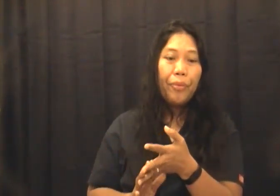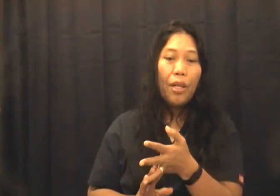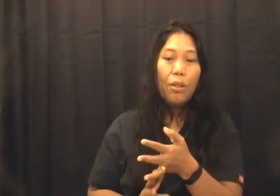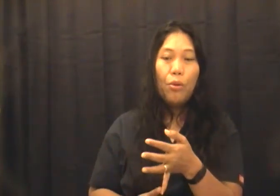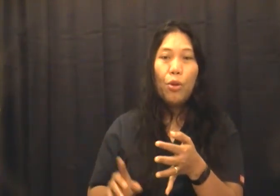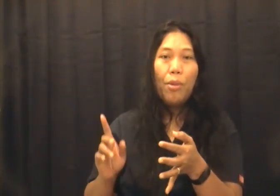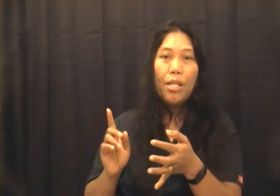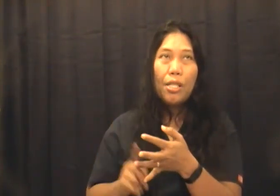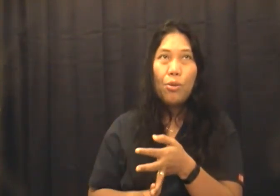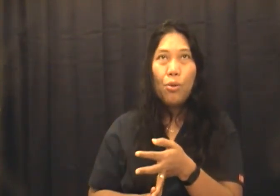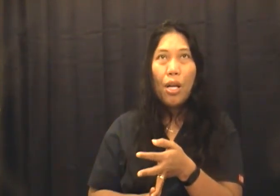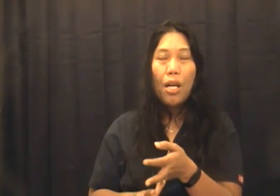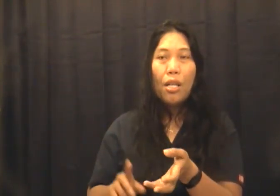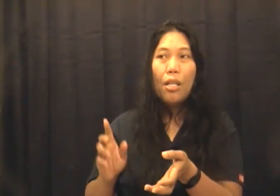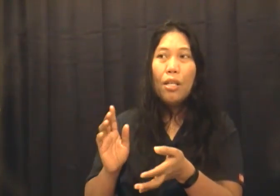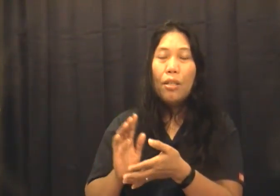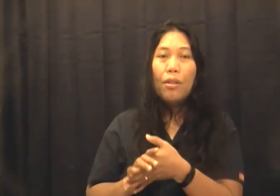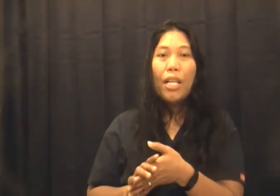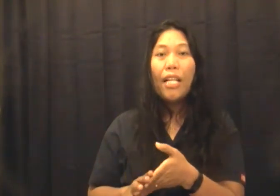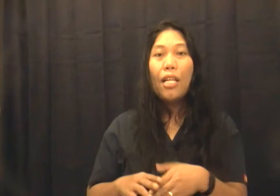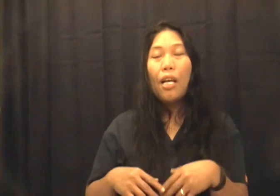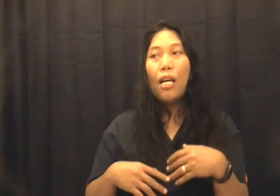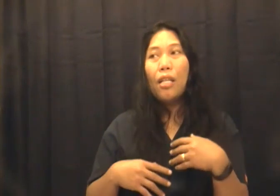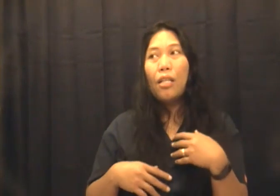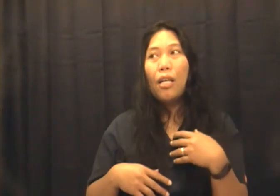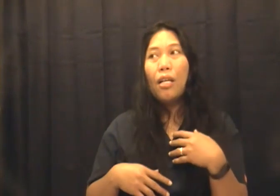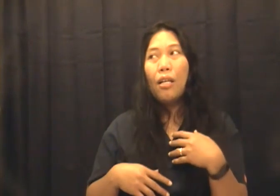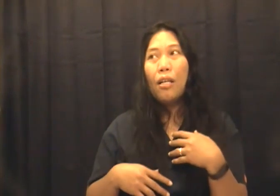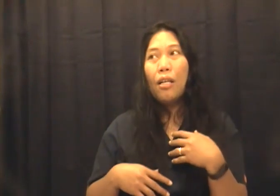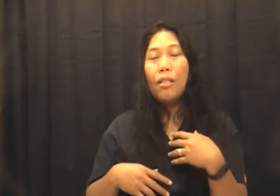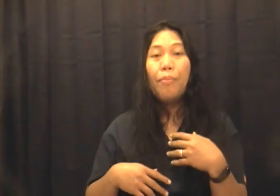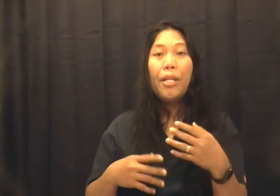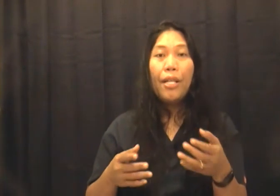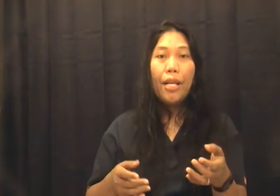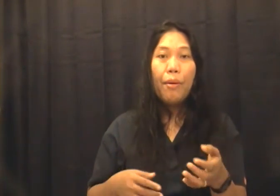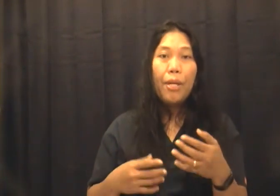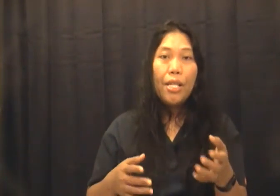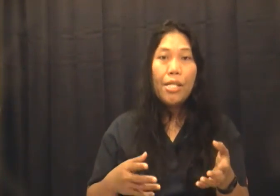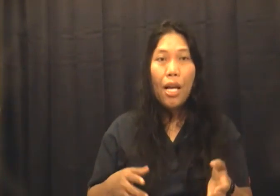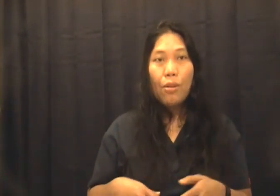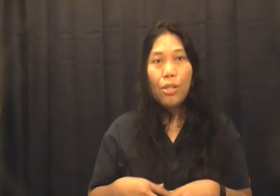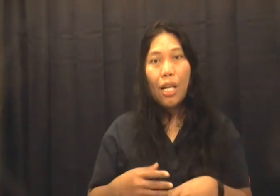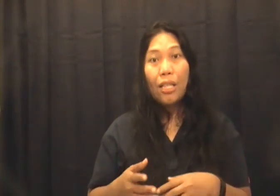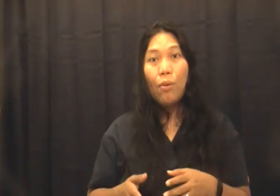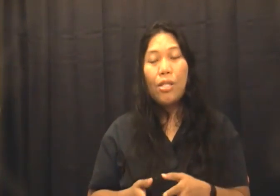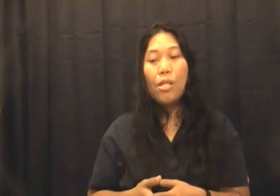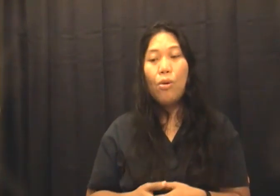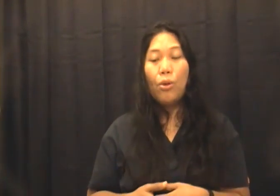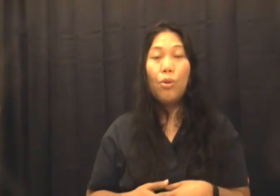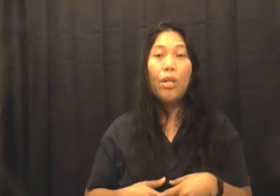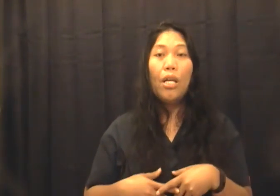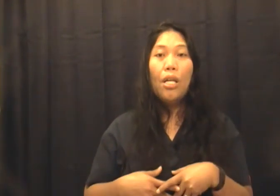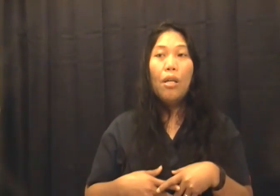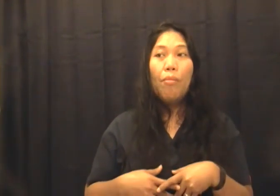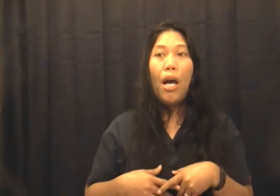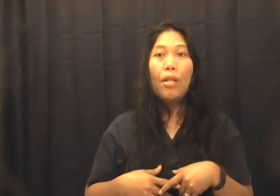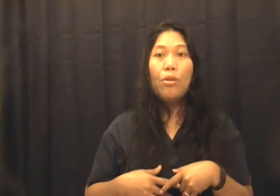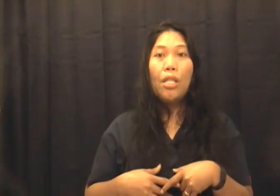yung iba nagsusuka kahit depende depende sa katawan siguro yung paano